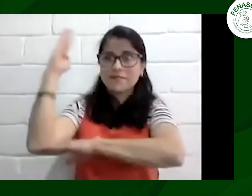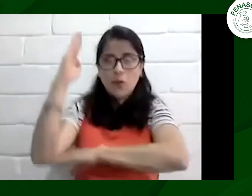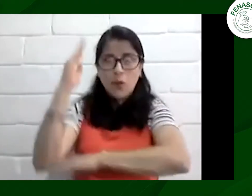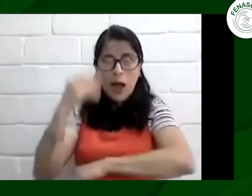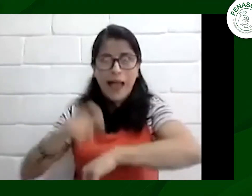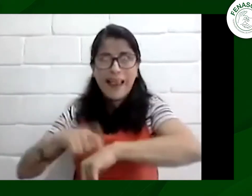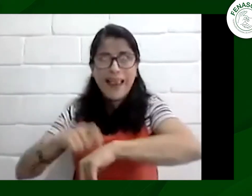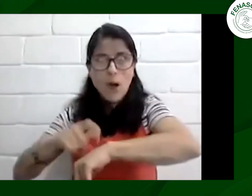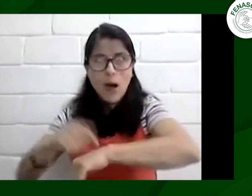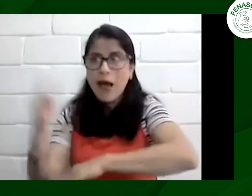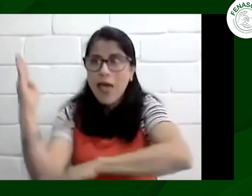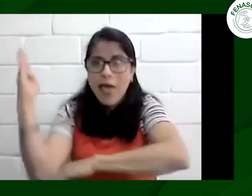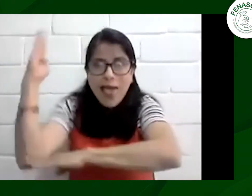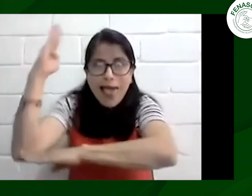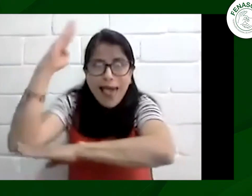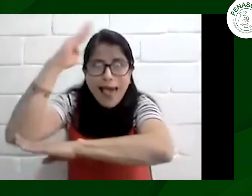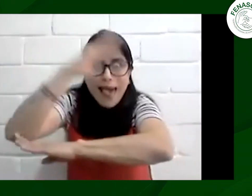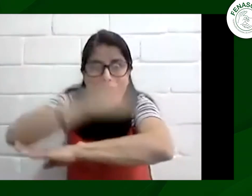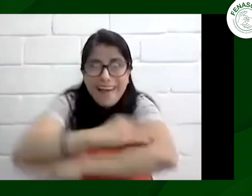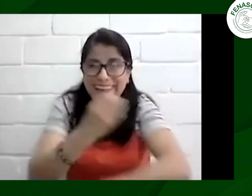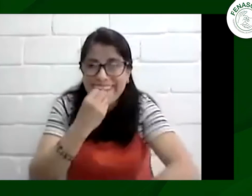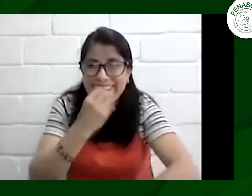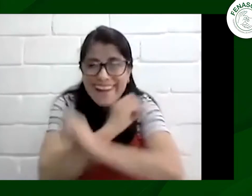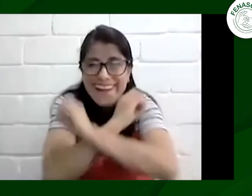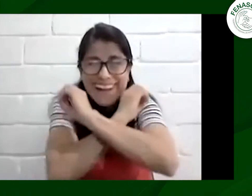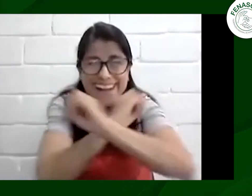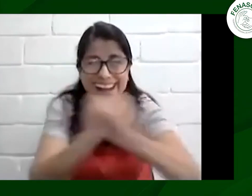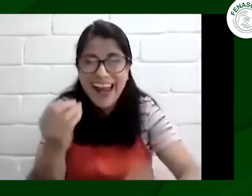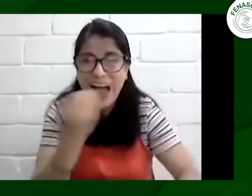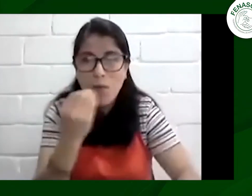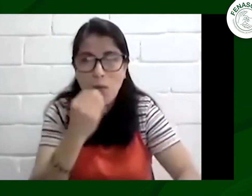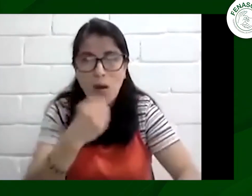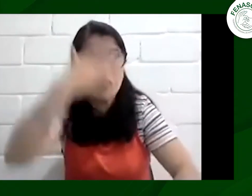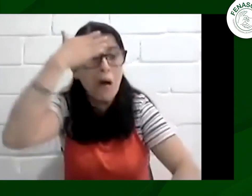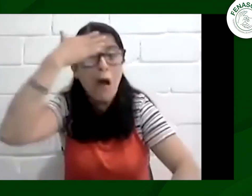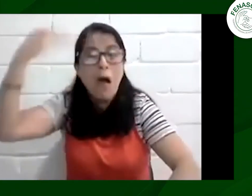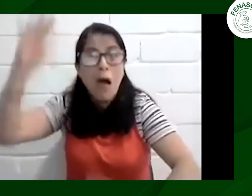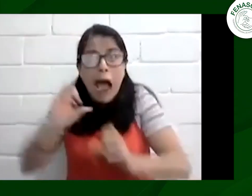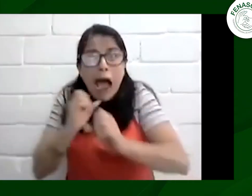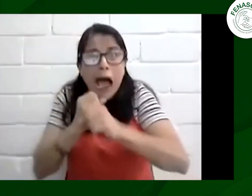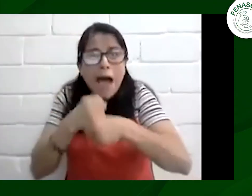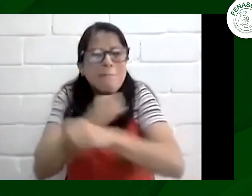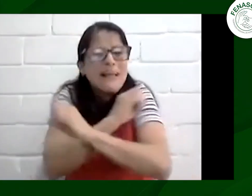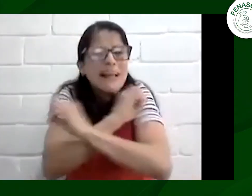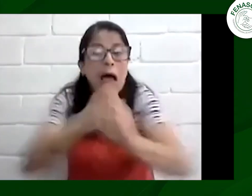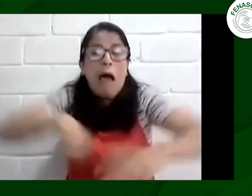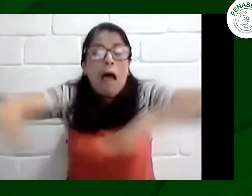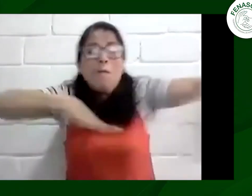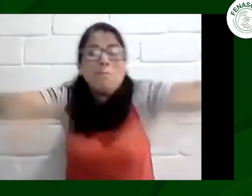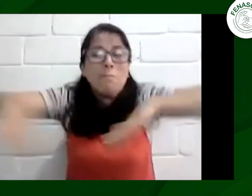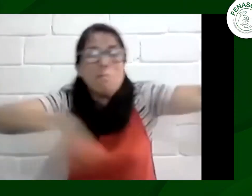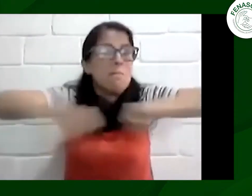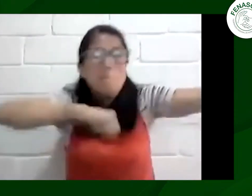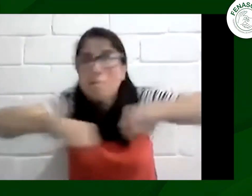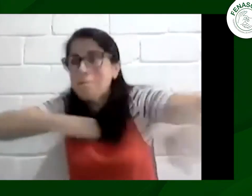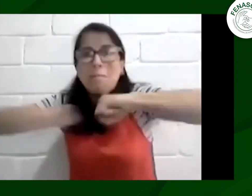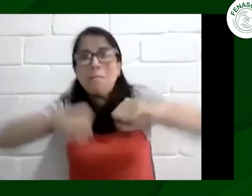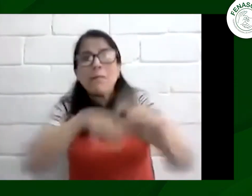estuvimos ahí moviéndonos haciendo toda toda la gestión todo el día sin comer absolutamente nada hasta se nos olvidó que